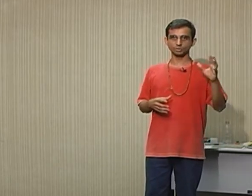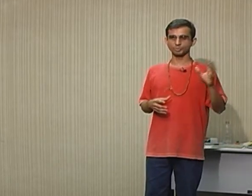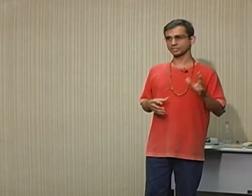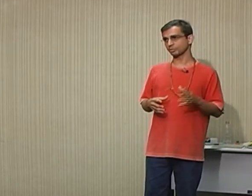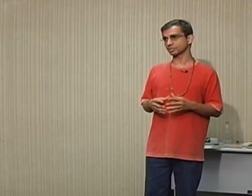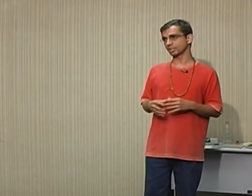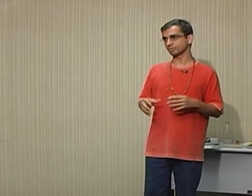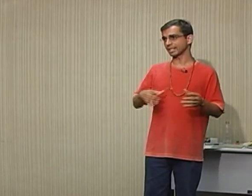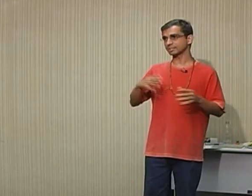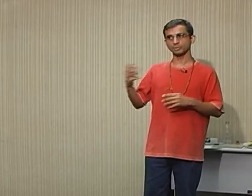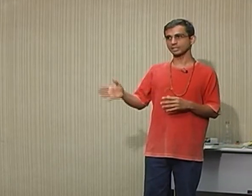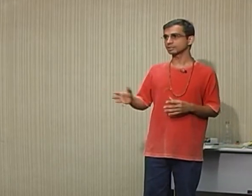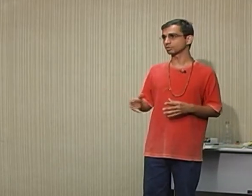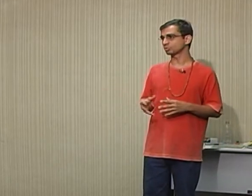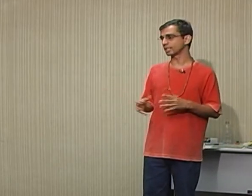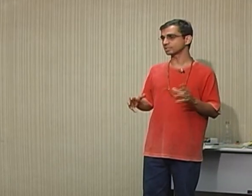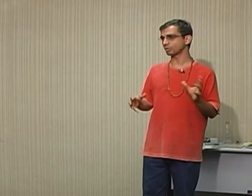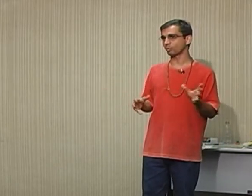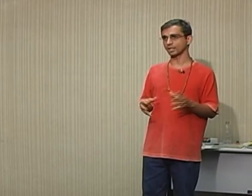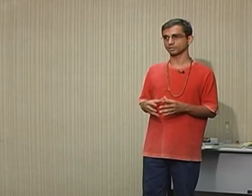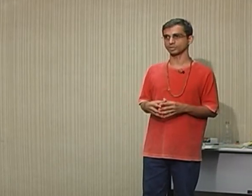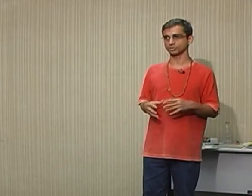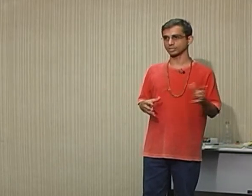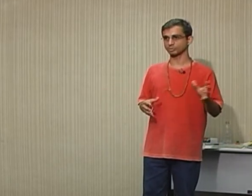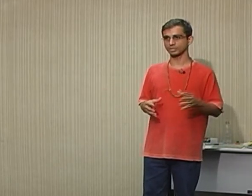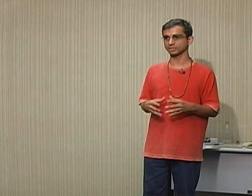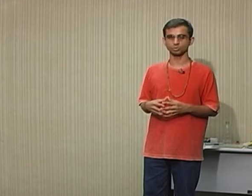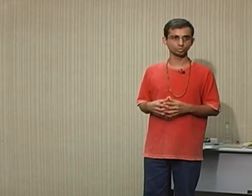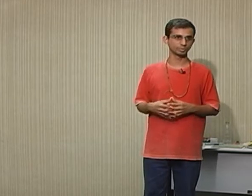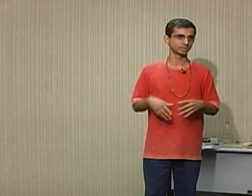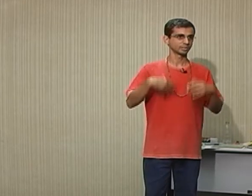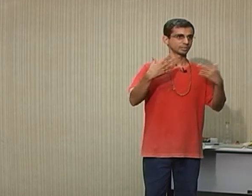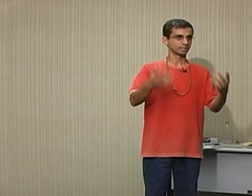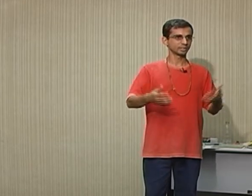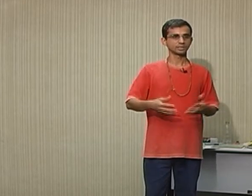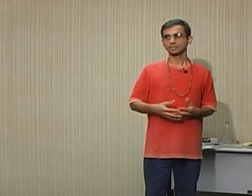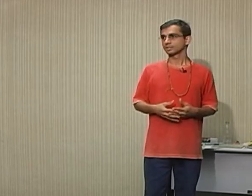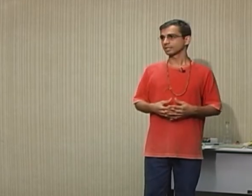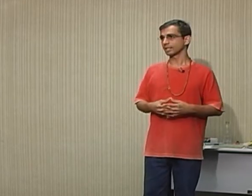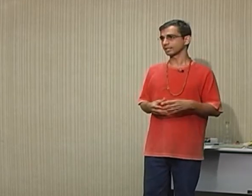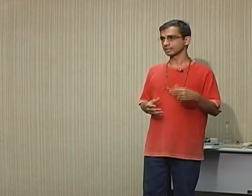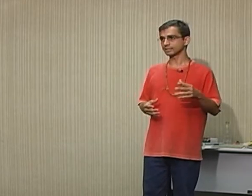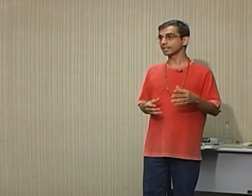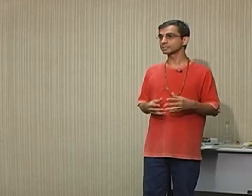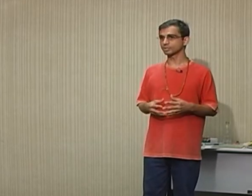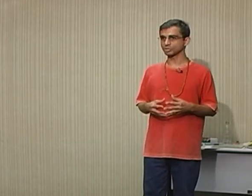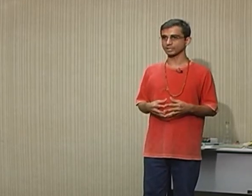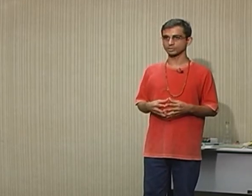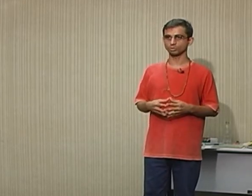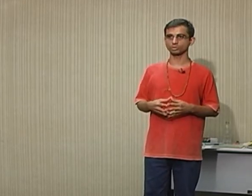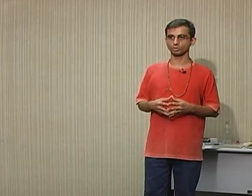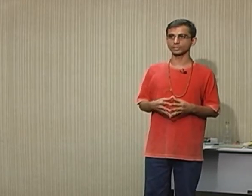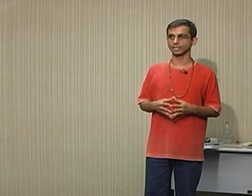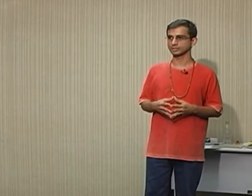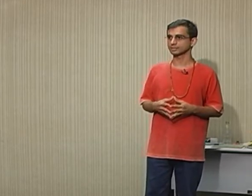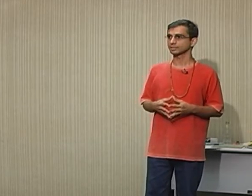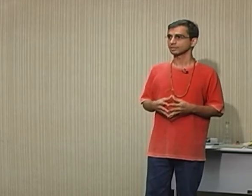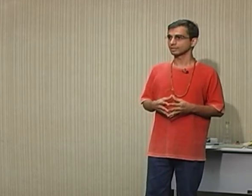praticamente na décima quinta, décima quarta, eu acho, décima quinta turma, né? Tem três anos já que esse curso acontece, né?